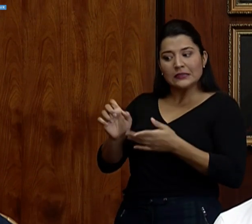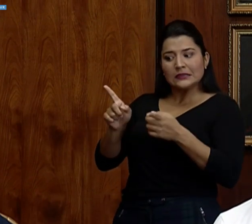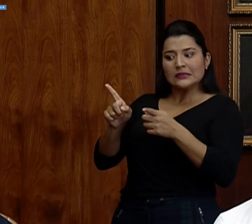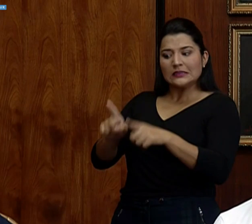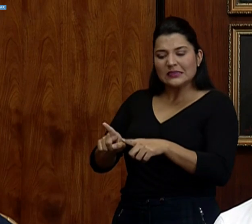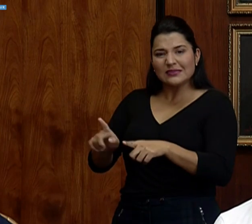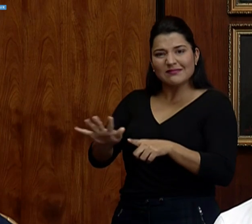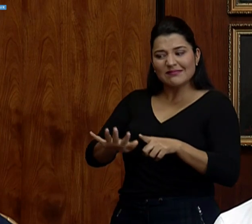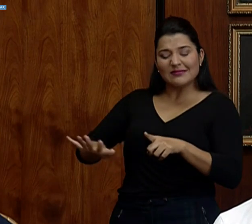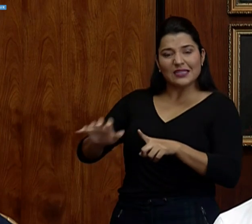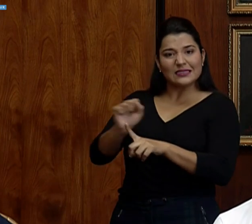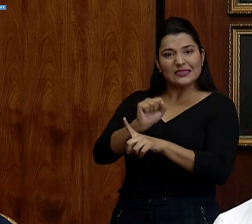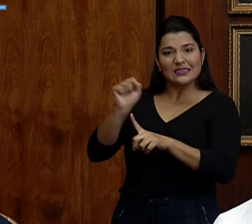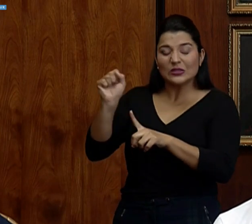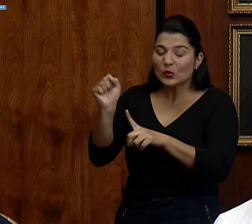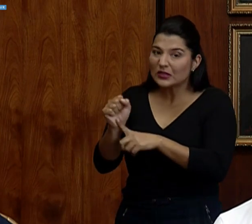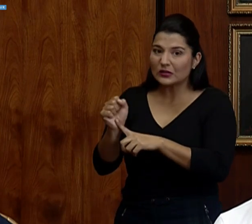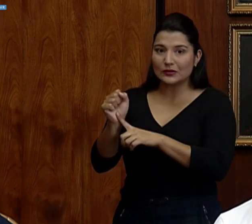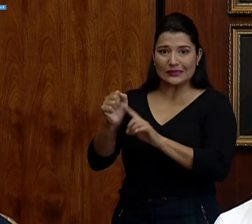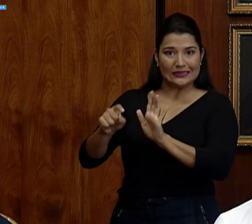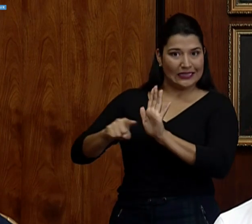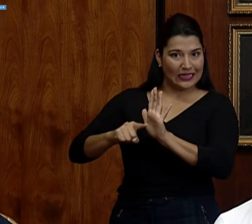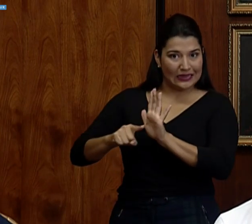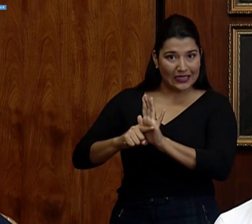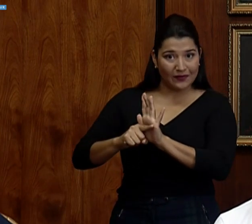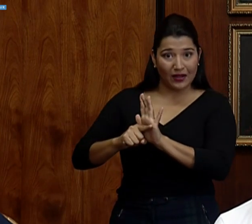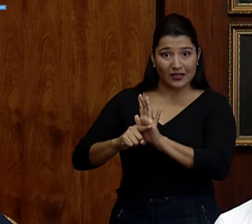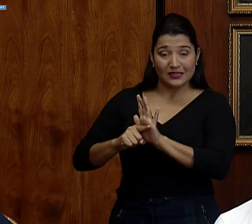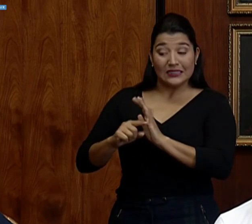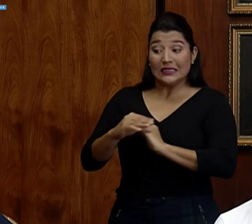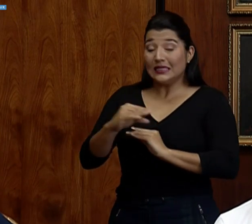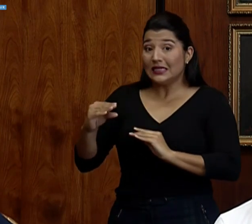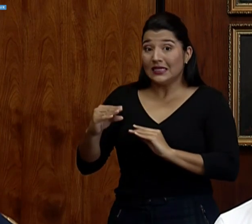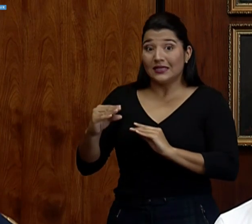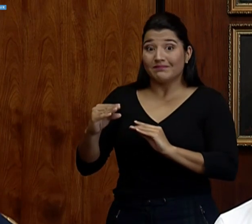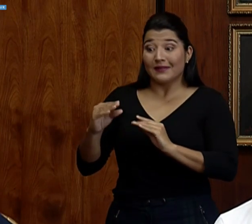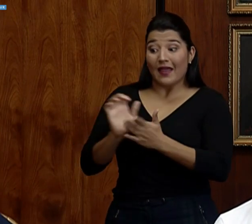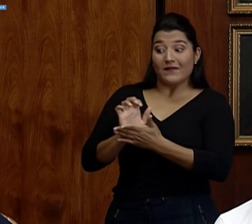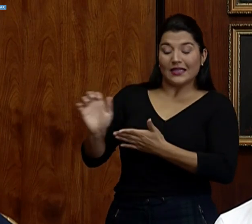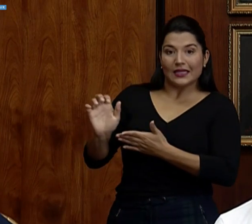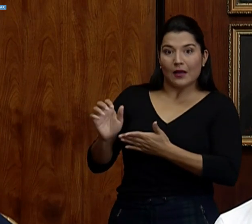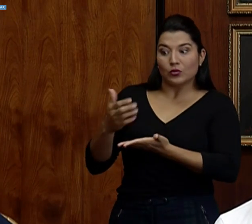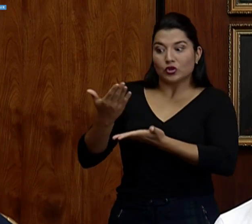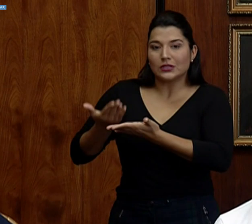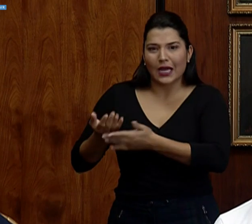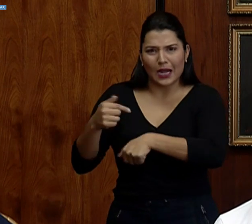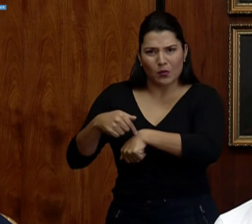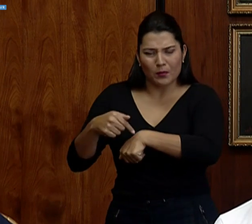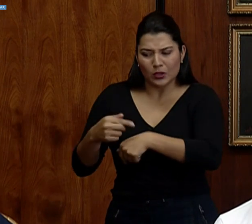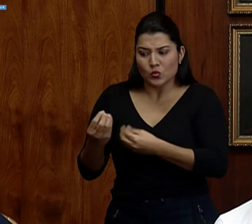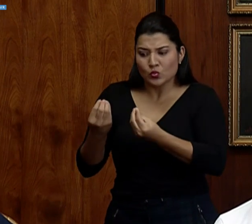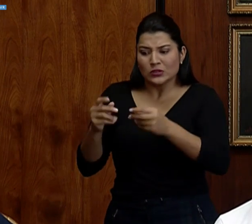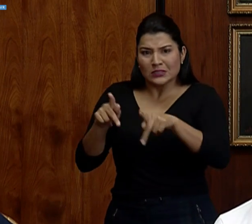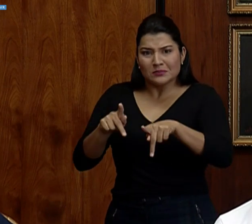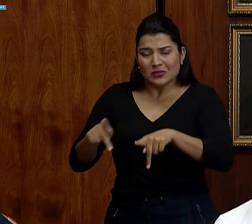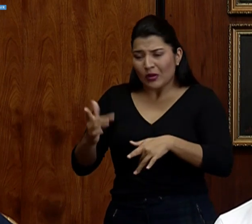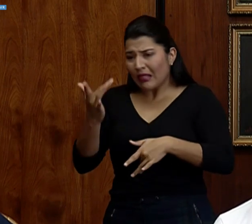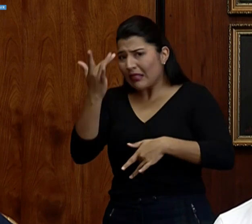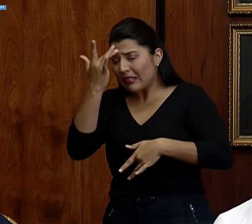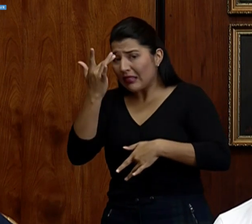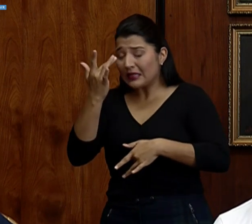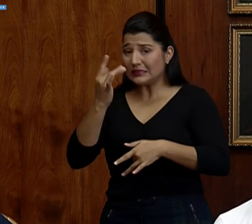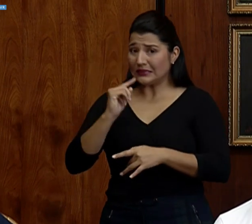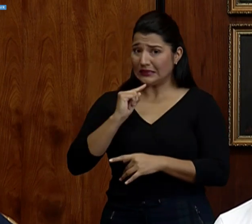desfavorable en donde muchas personas no tengan la oportunidad cuando enferman gravemente, cuando vayan a enfermar gravemente, que muchos